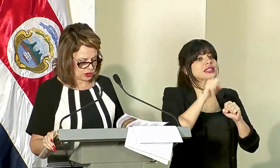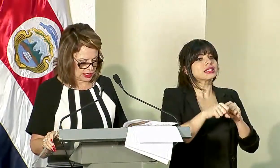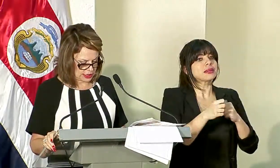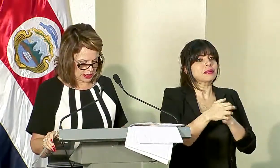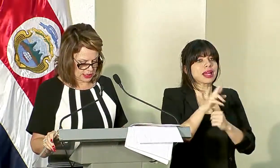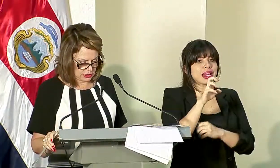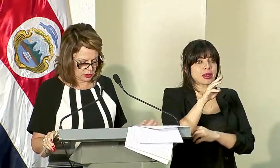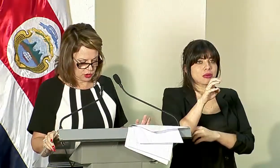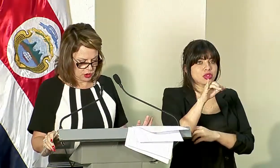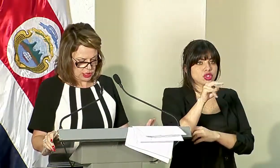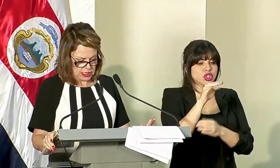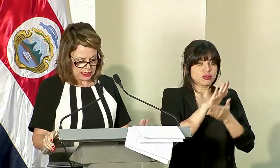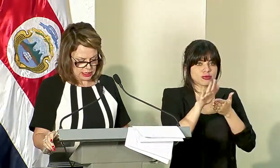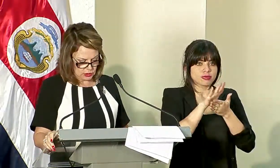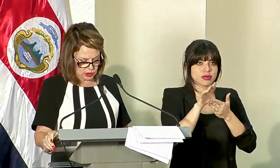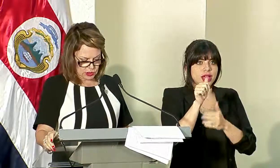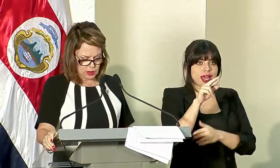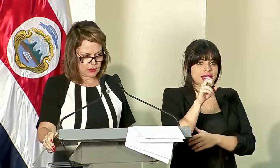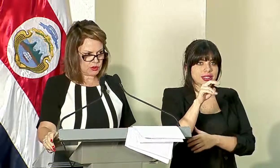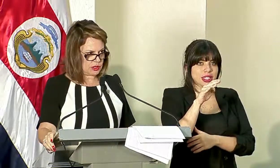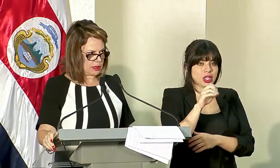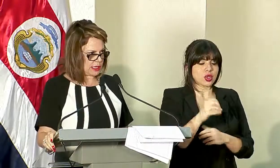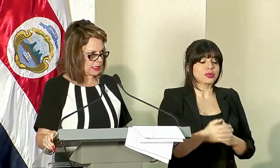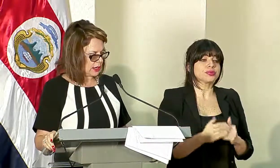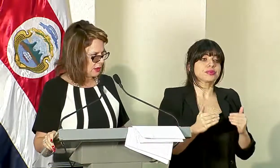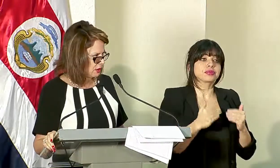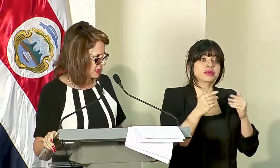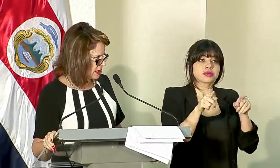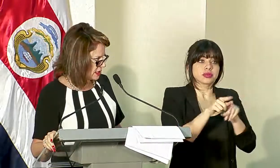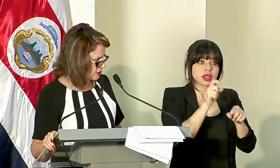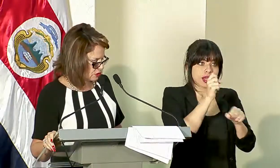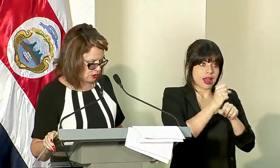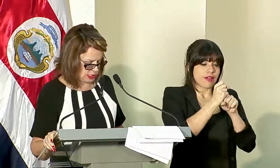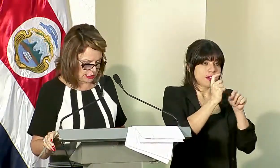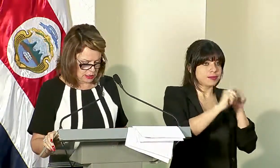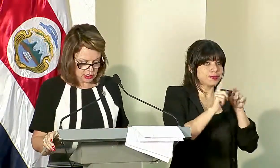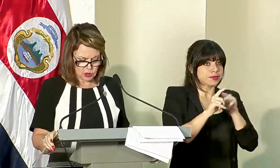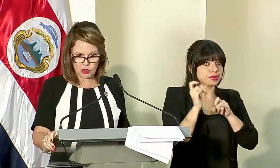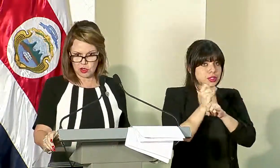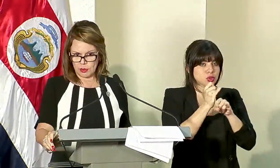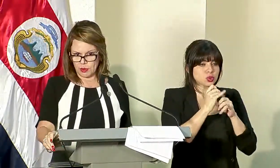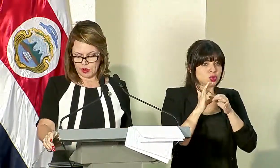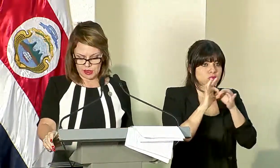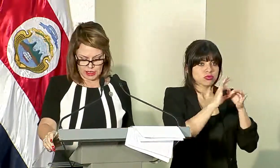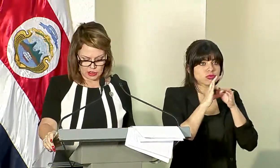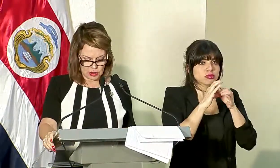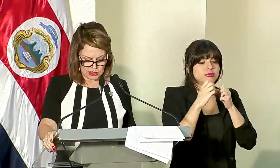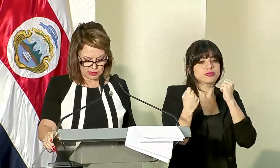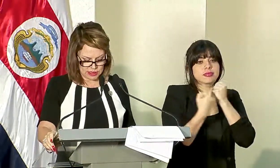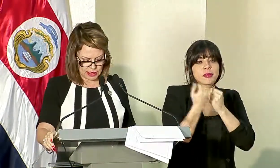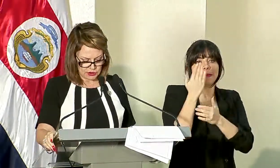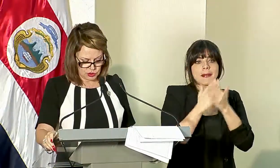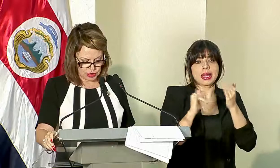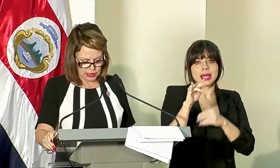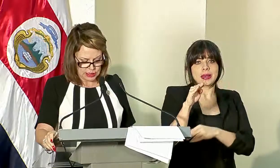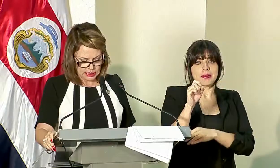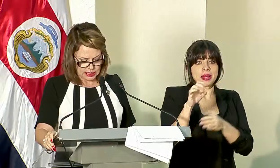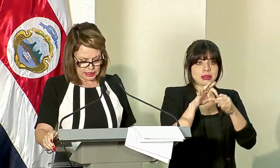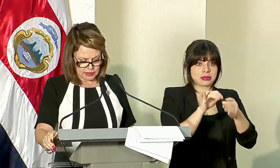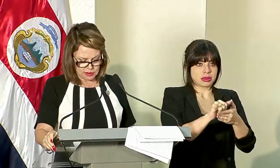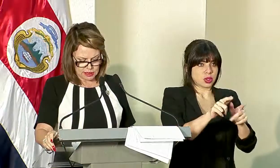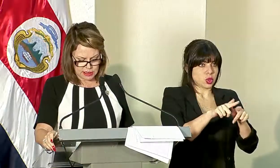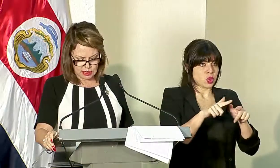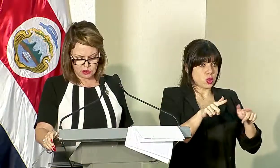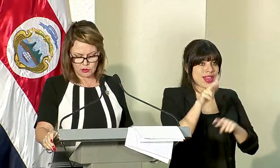remoción del arsénico. Continuamos también el trabajo interinstitucional con los aportes que ha hecho el IMAS en la zona